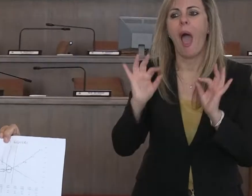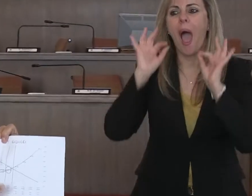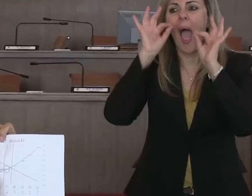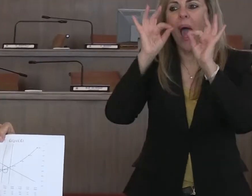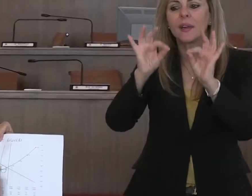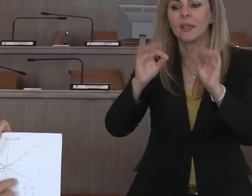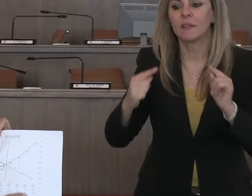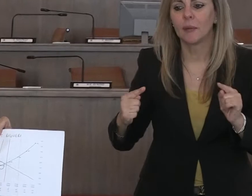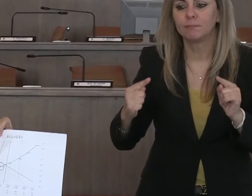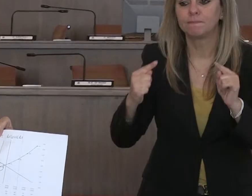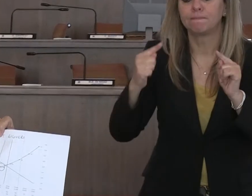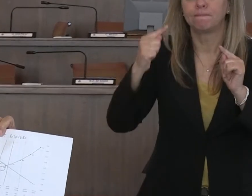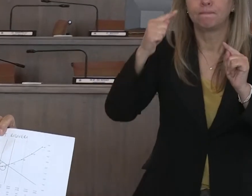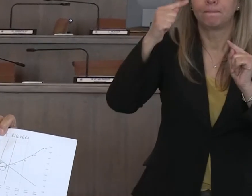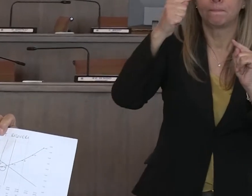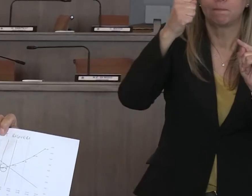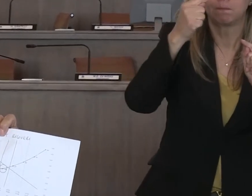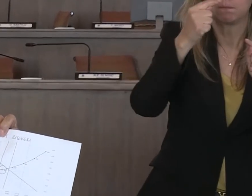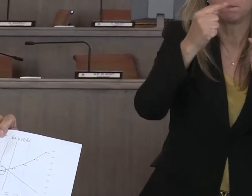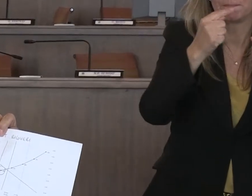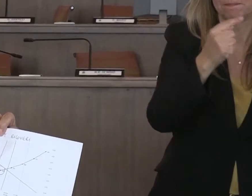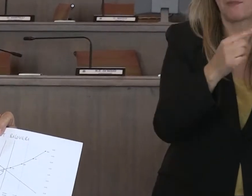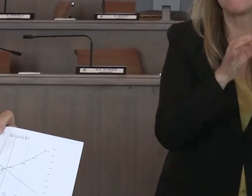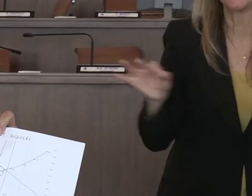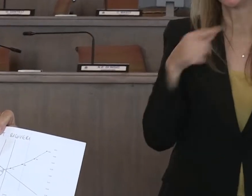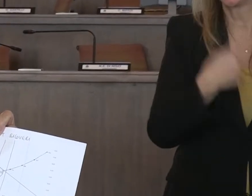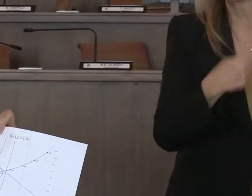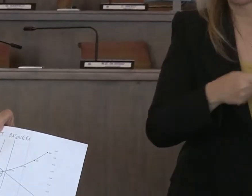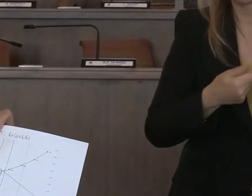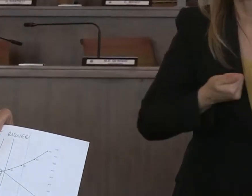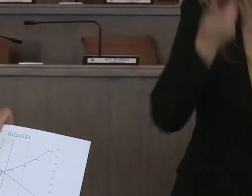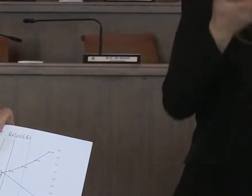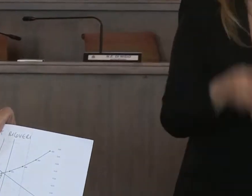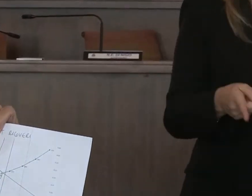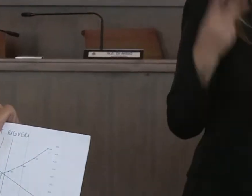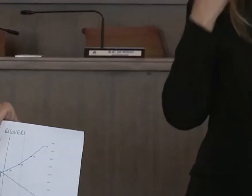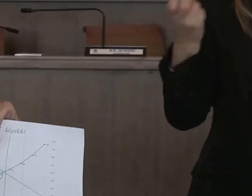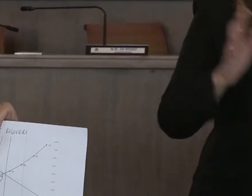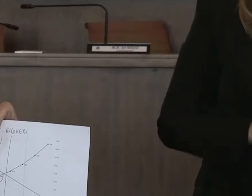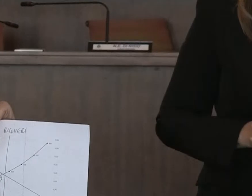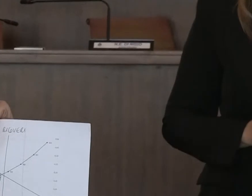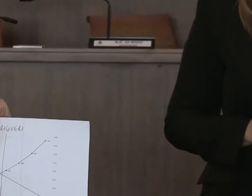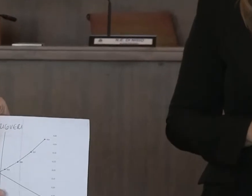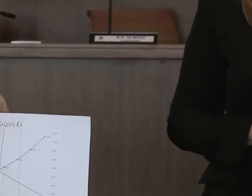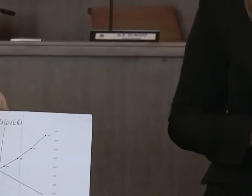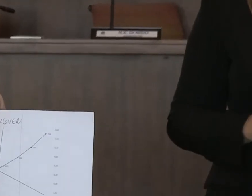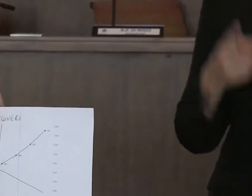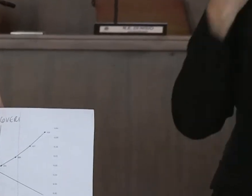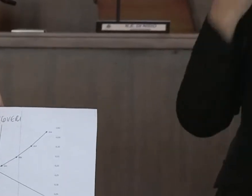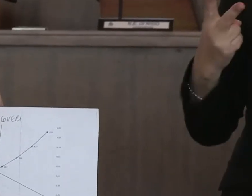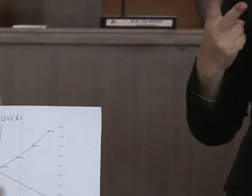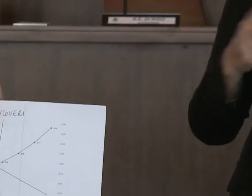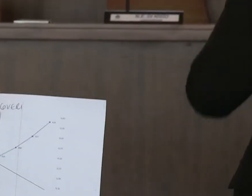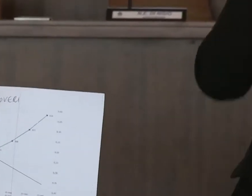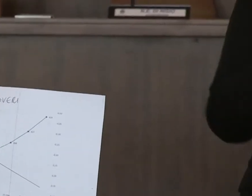una mediana che è questa che calcola esattamente i dati previsti. Come vedete questi sono i